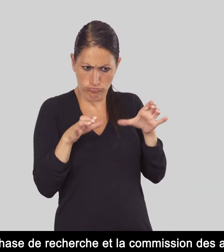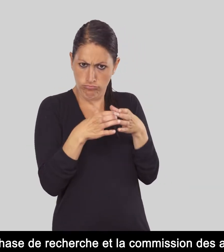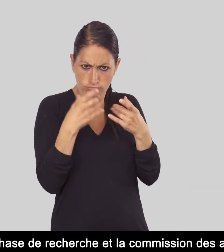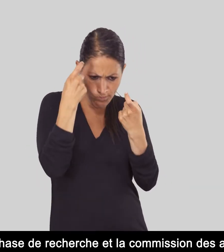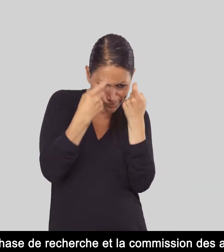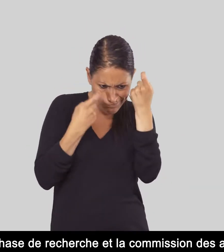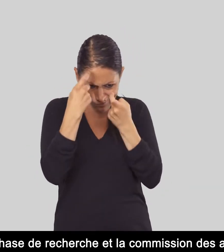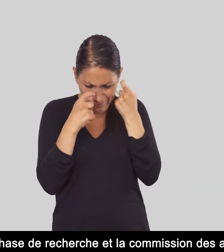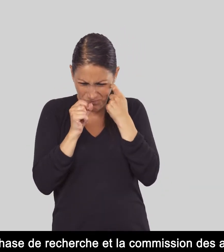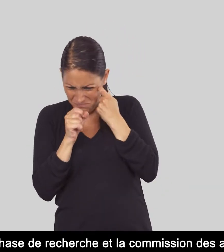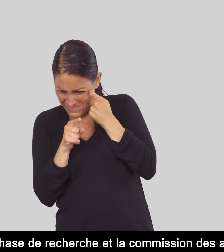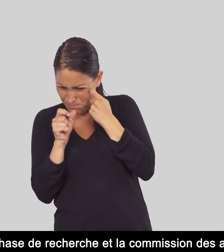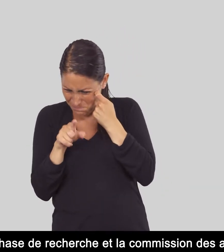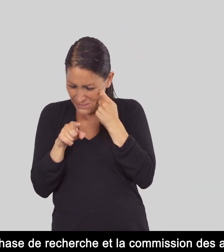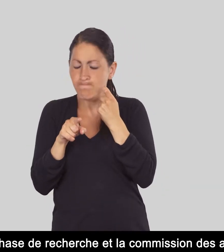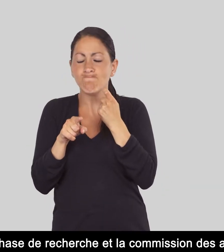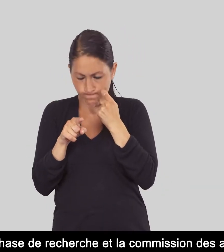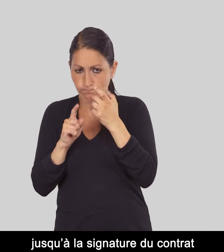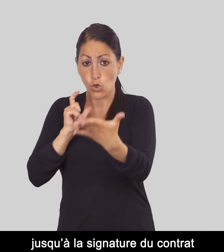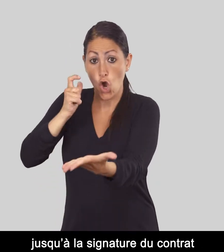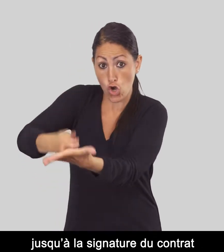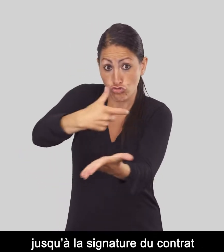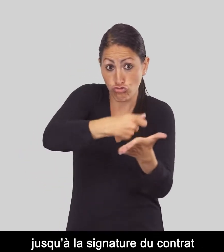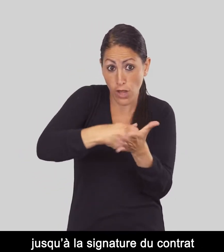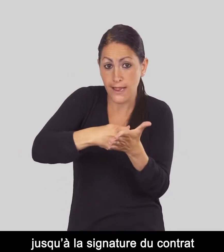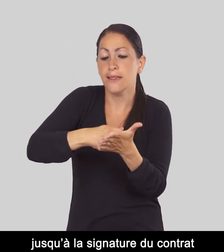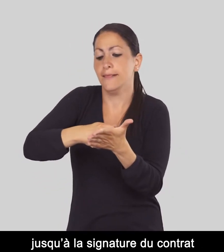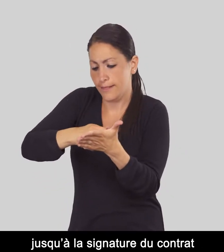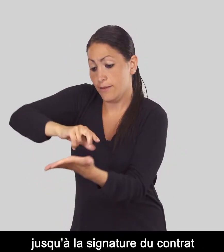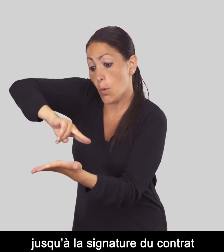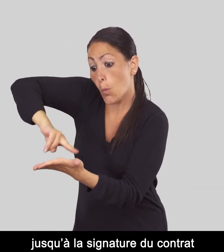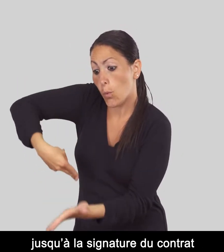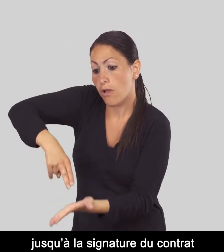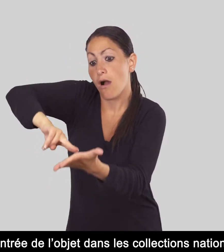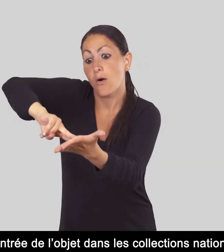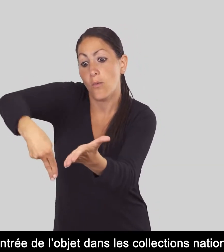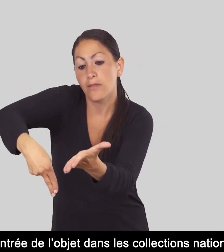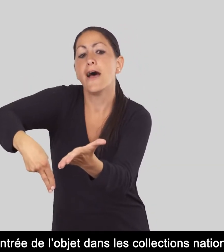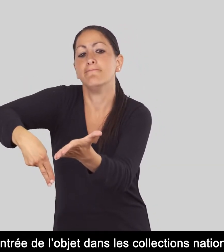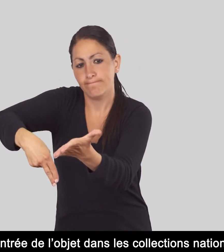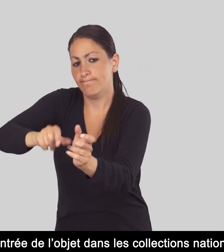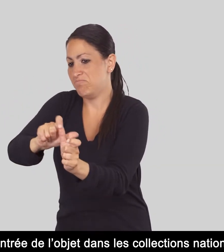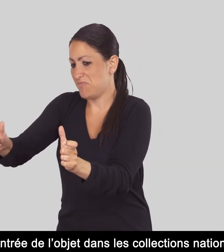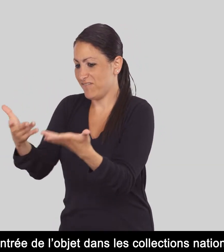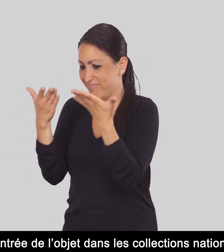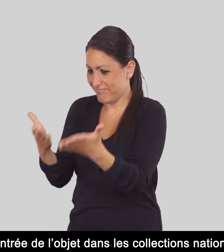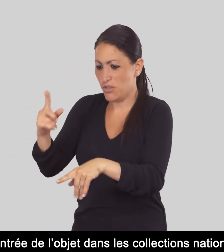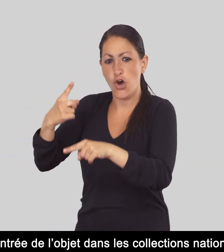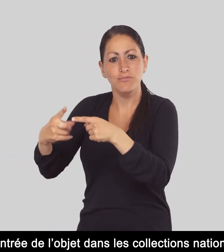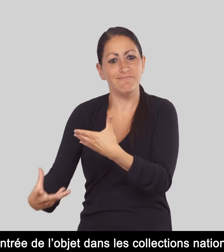de recherche et la commission des acquisitions jusqu'à la signature du contrat et l'entrée de l'objet dans les collections nationales.